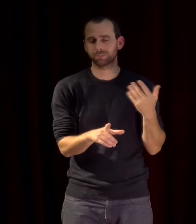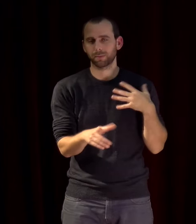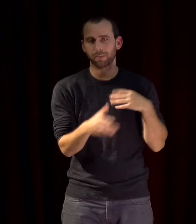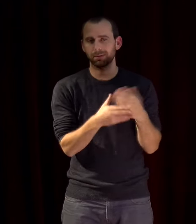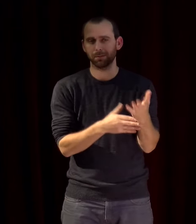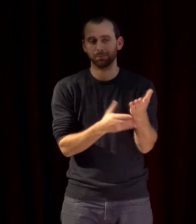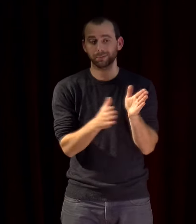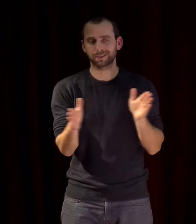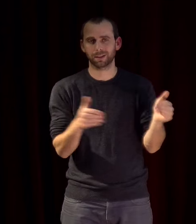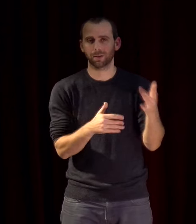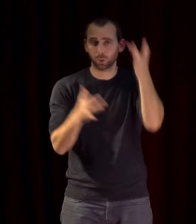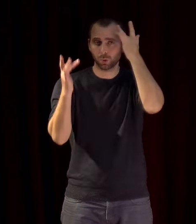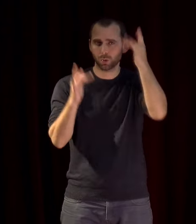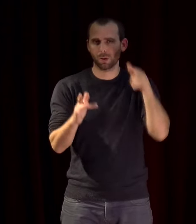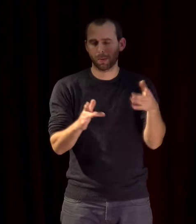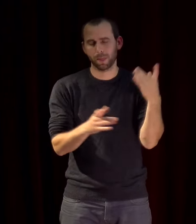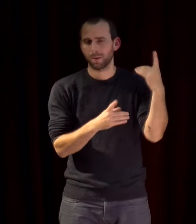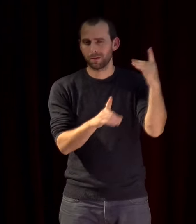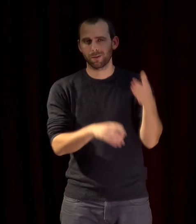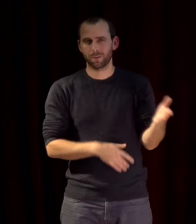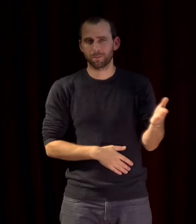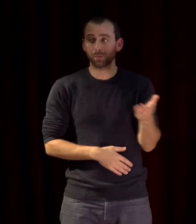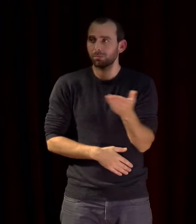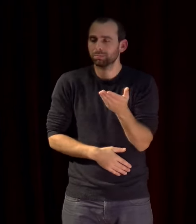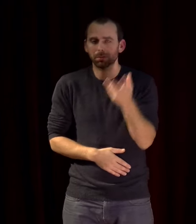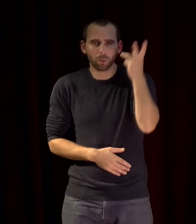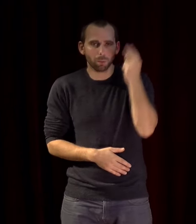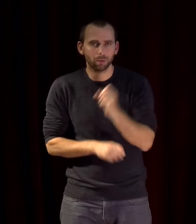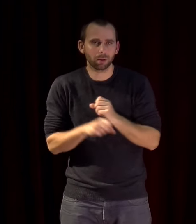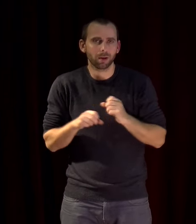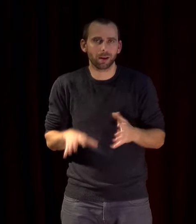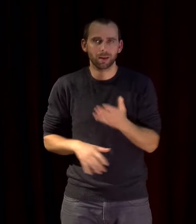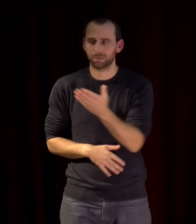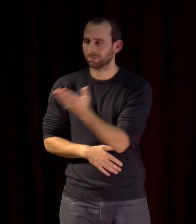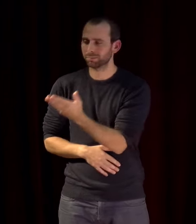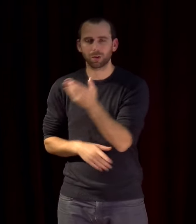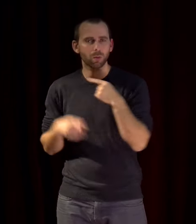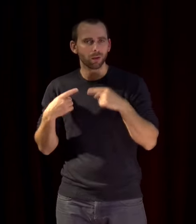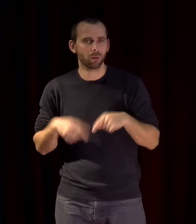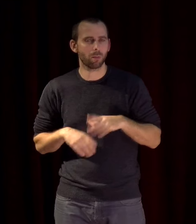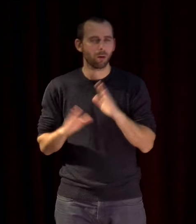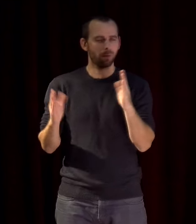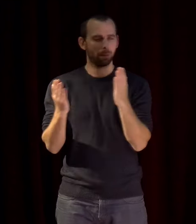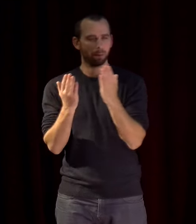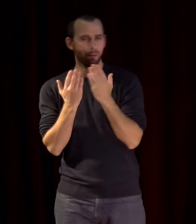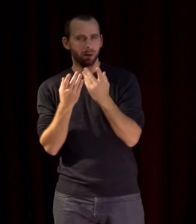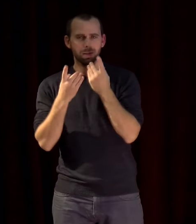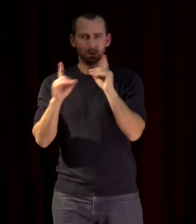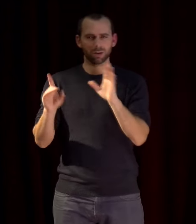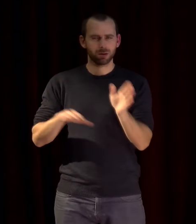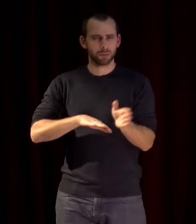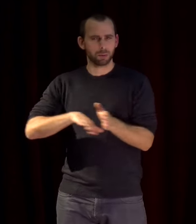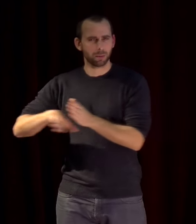qu'avec des gouvernements de plus en plus fermés et antidémocratiques l'indépendance des